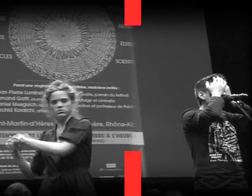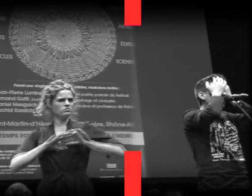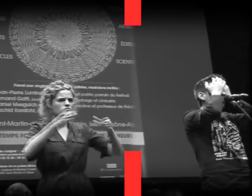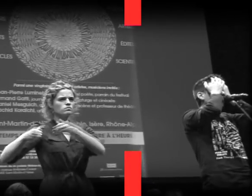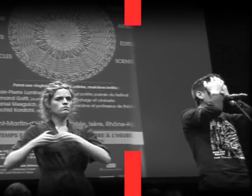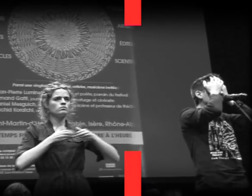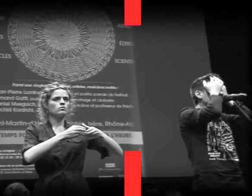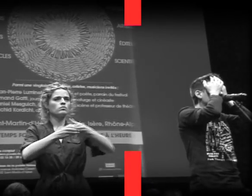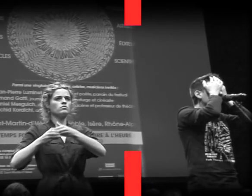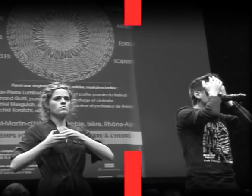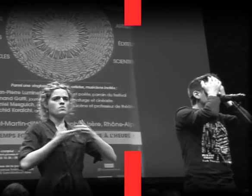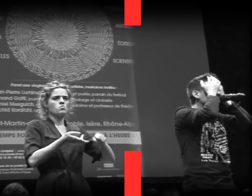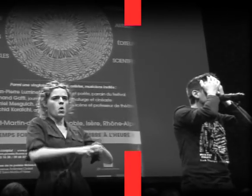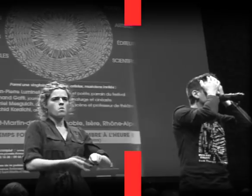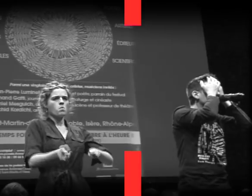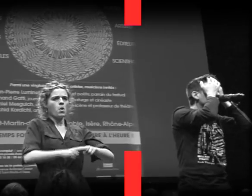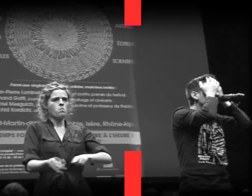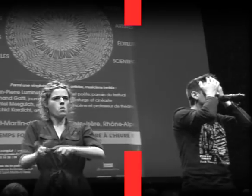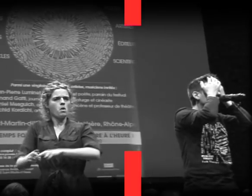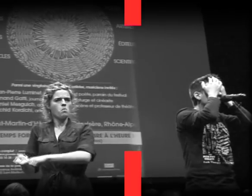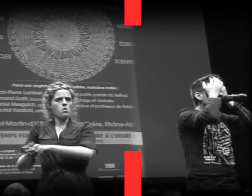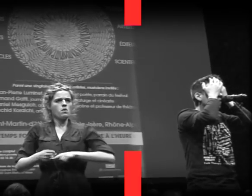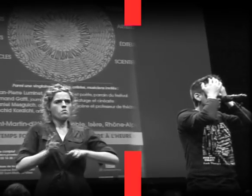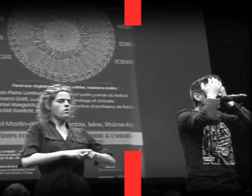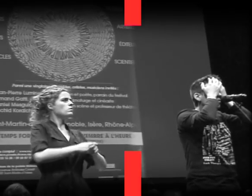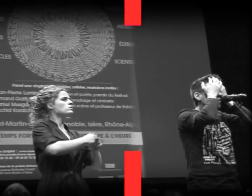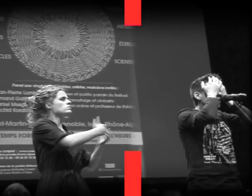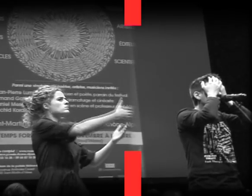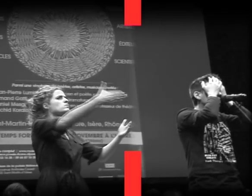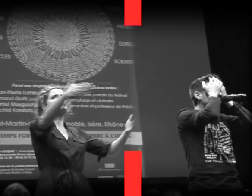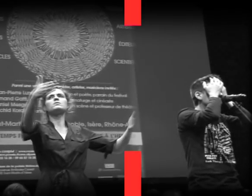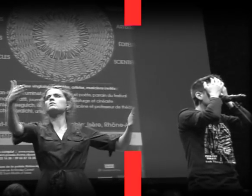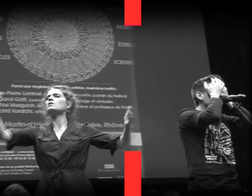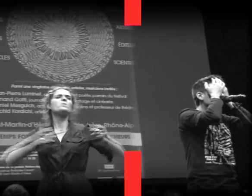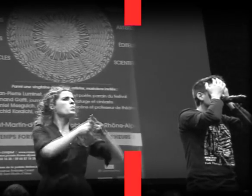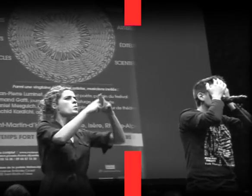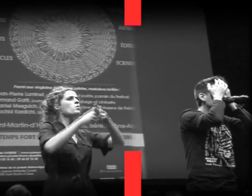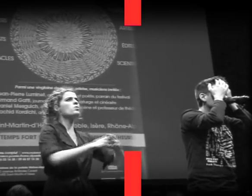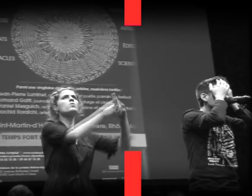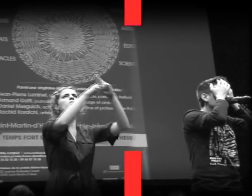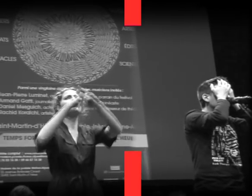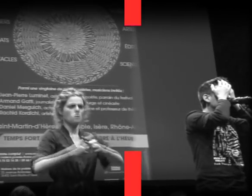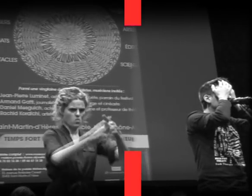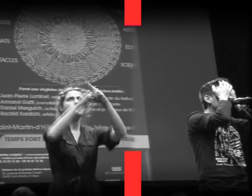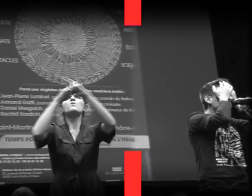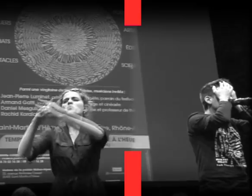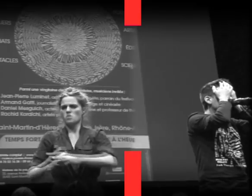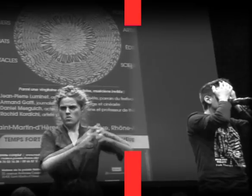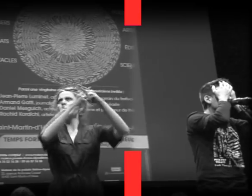Mourant. Placardé de murmures. Sérigraphiées de silence. Copiées collées du réel à